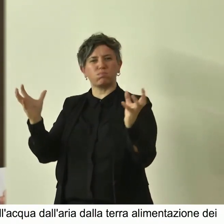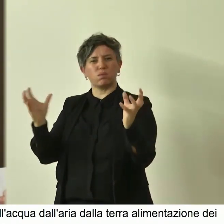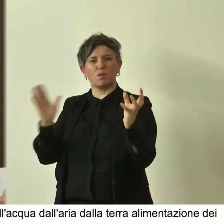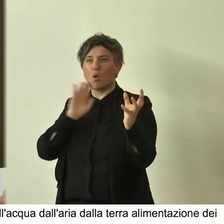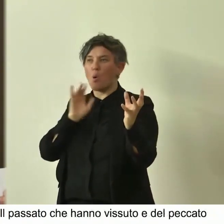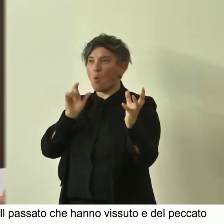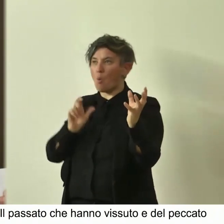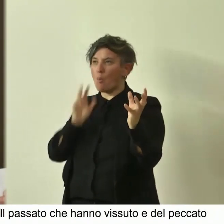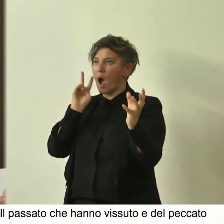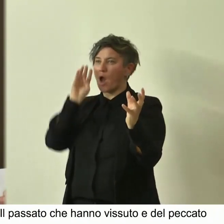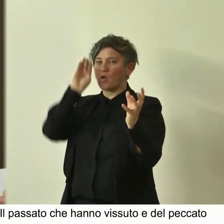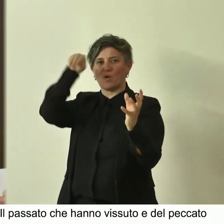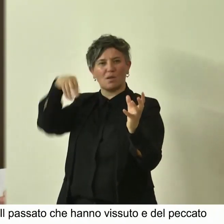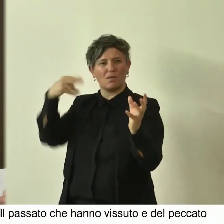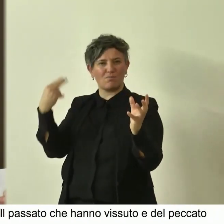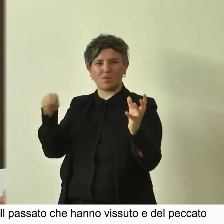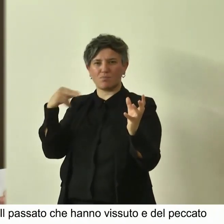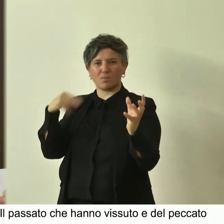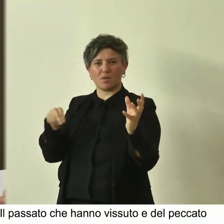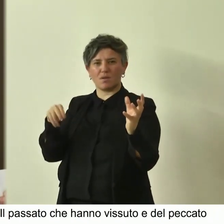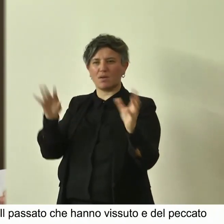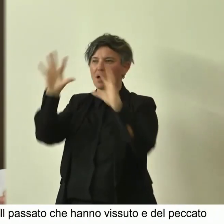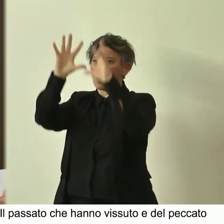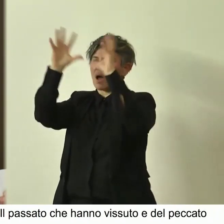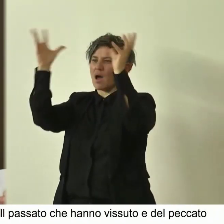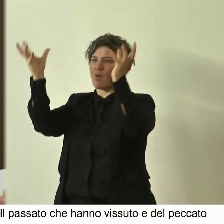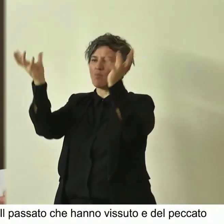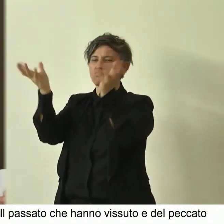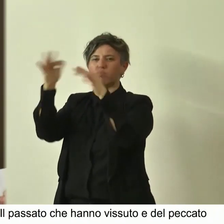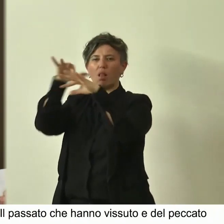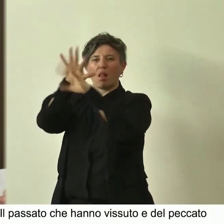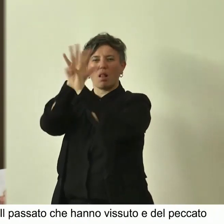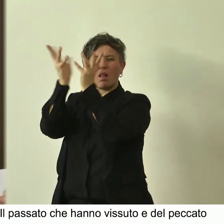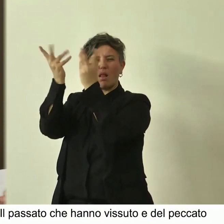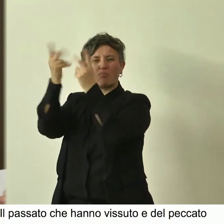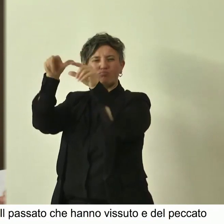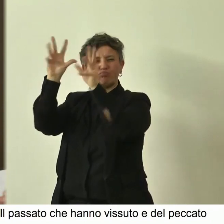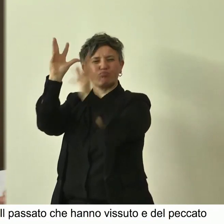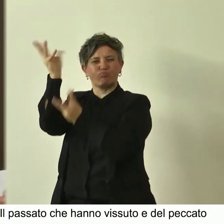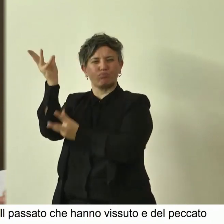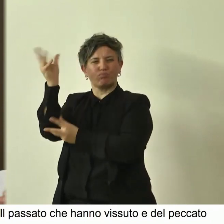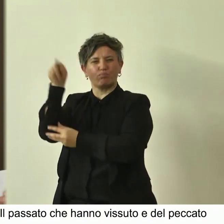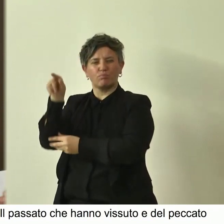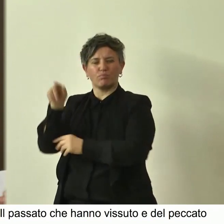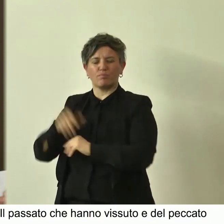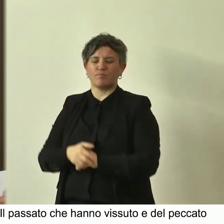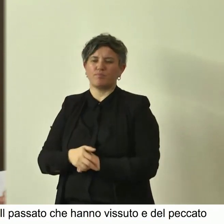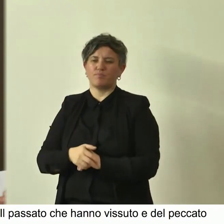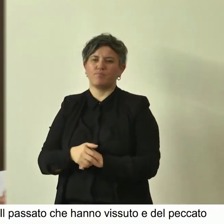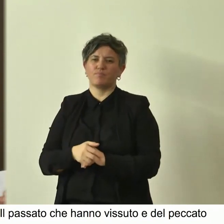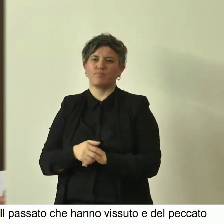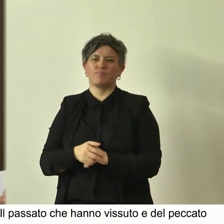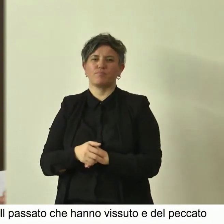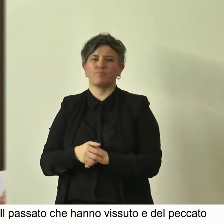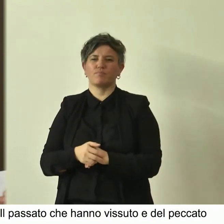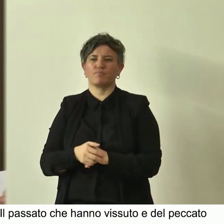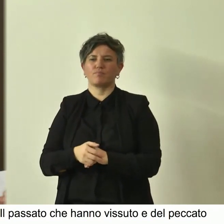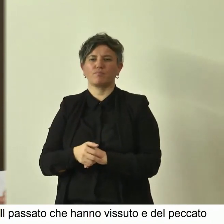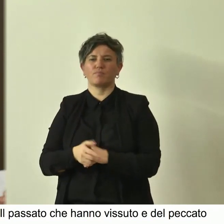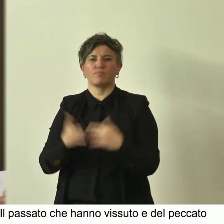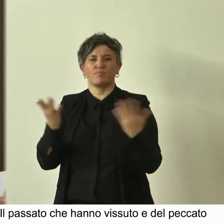non può penetrarvi giacciono morti aggrovigliati e aridi rametti fra tutti questi legni